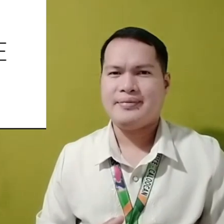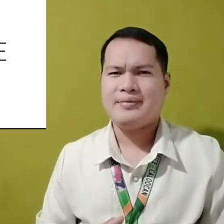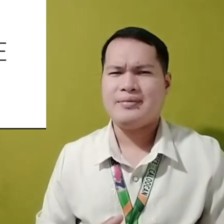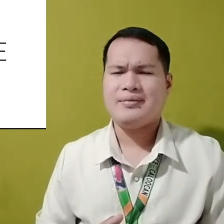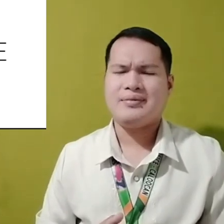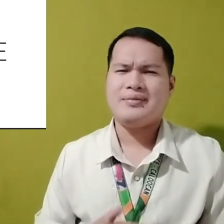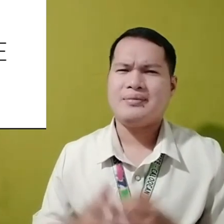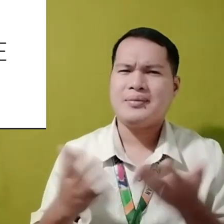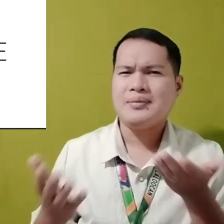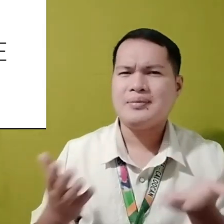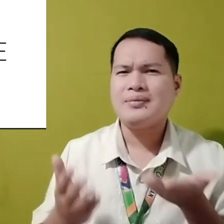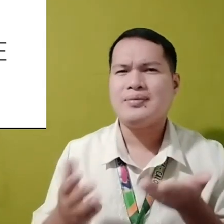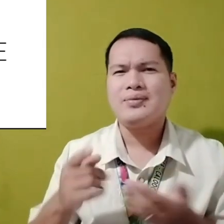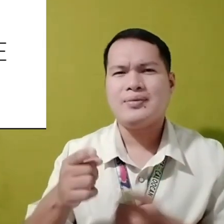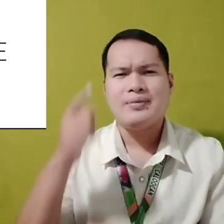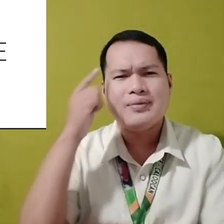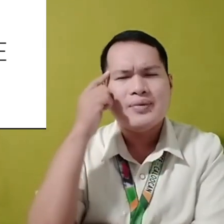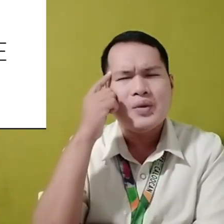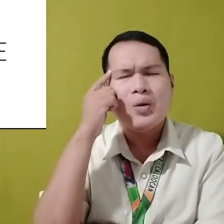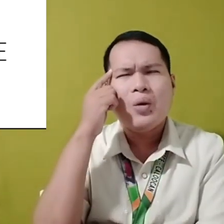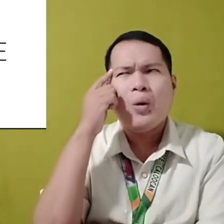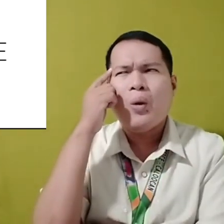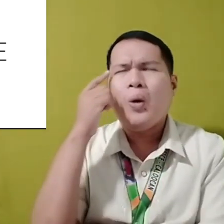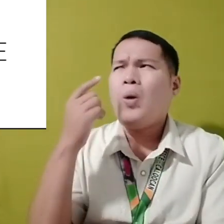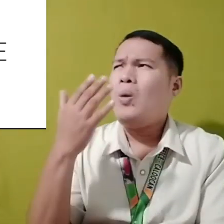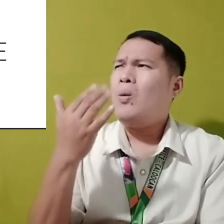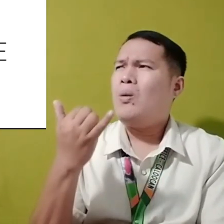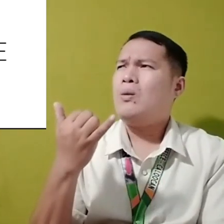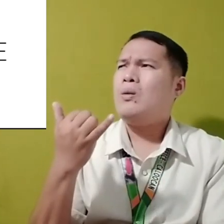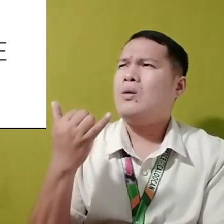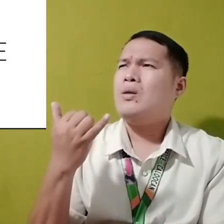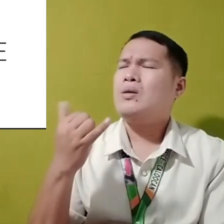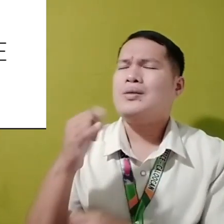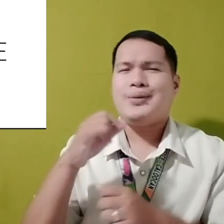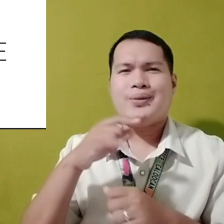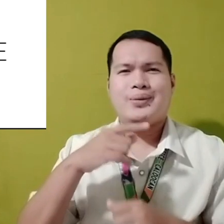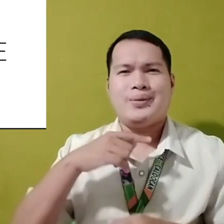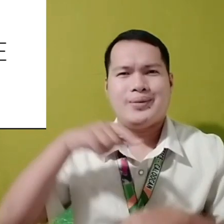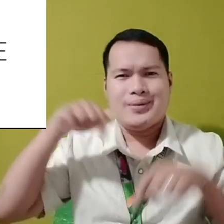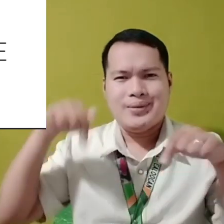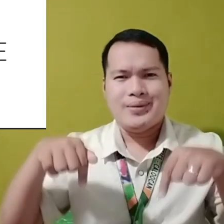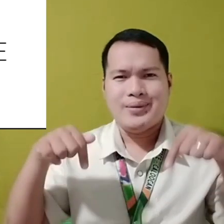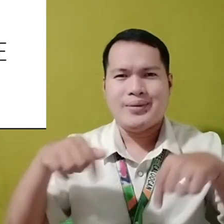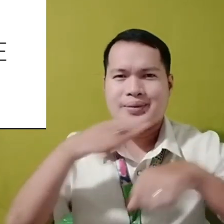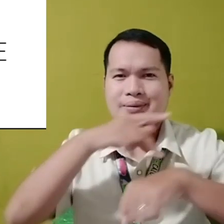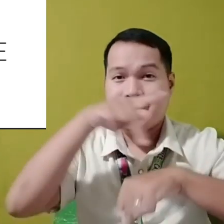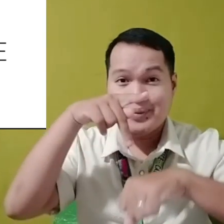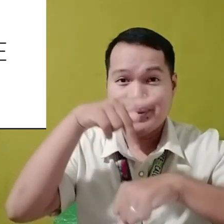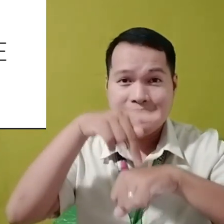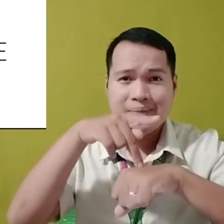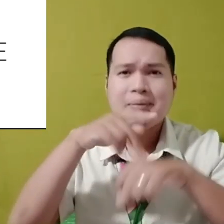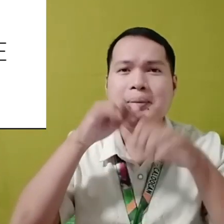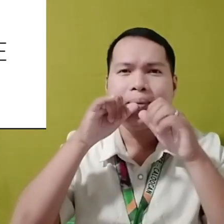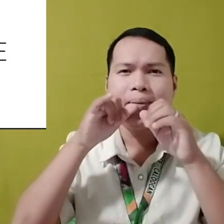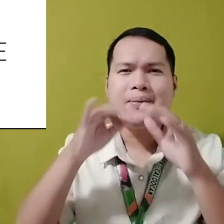Maaling na iisip ninyo Bakit kaya itong bansang Pilipinas ay